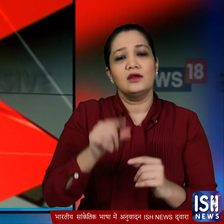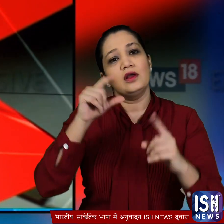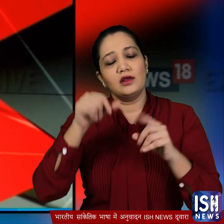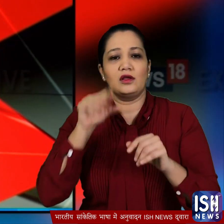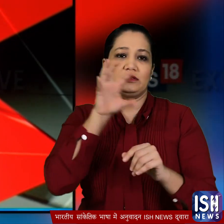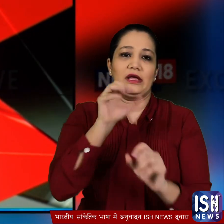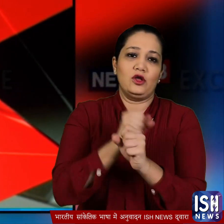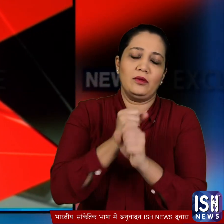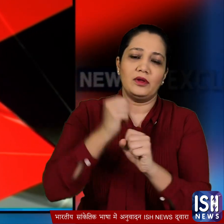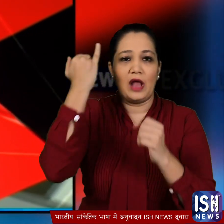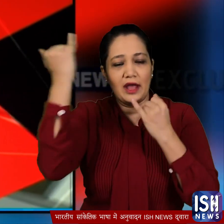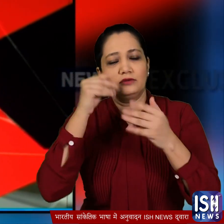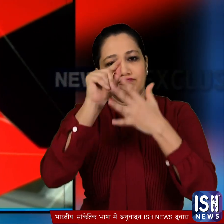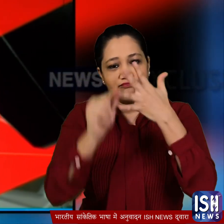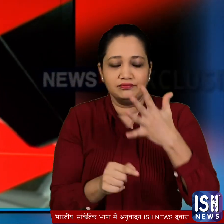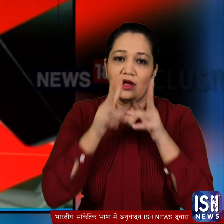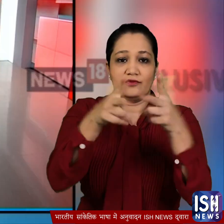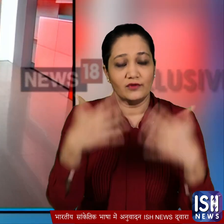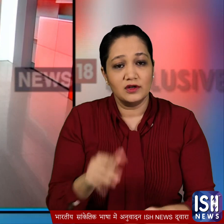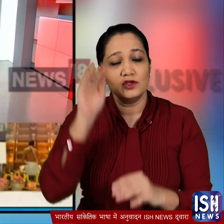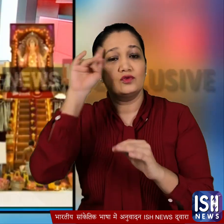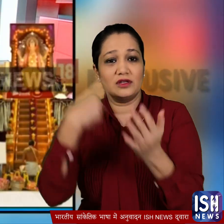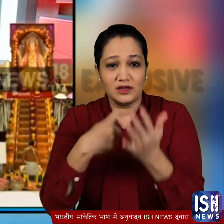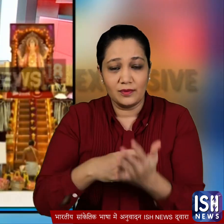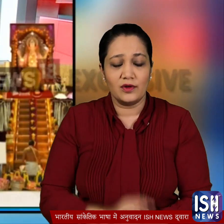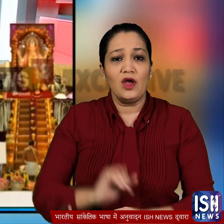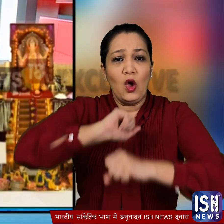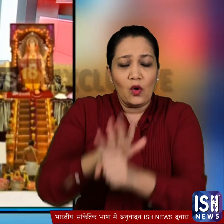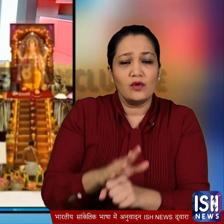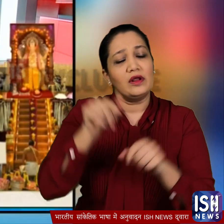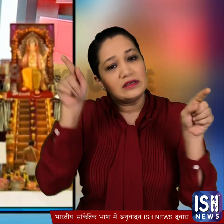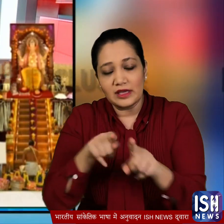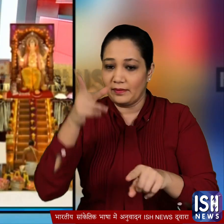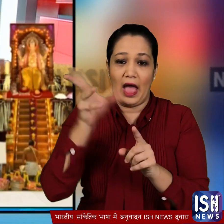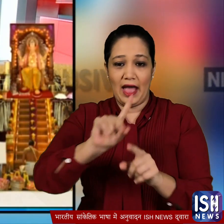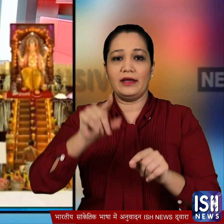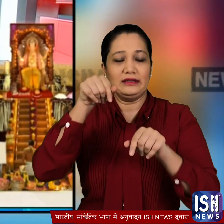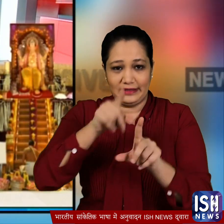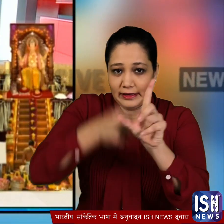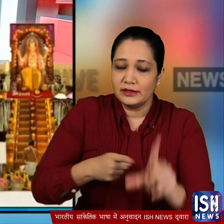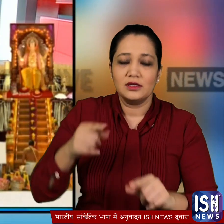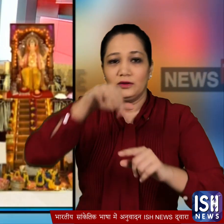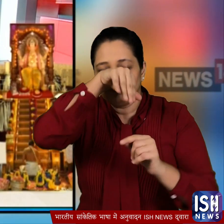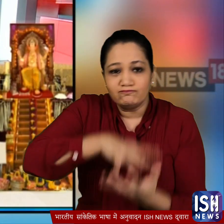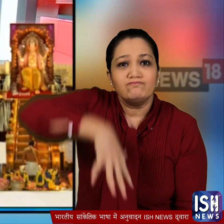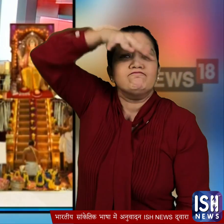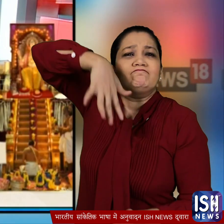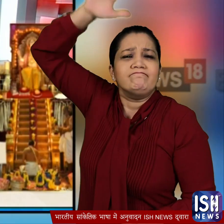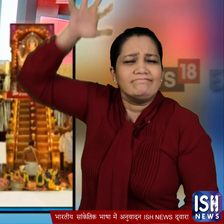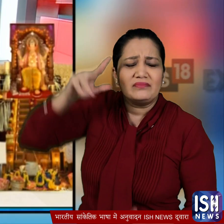जारी कर दिये न्यूज 18 के दिवाकर सिंग की रिपोर्ट है कि कोरोना संकट के बीच इस साल भी सार्वजनिक पंडालों में गणेश की उची-उची मूर्तियां रखने पर पाबंदी